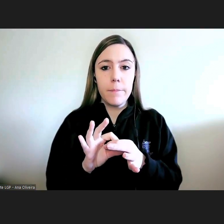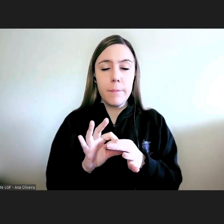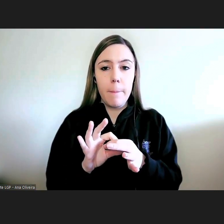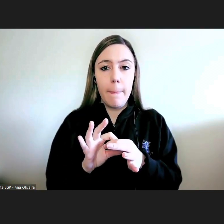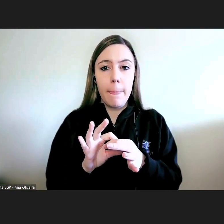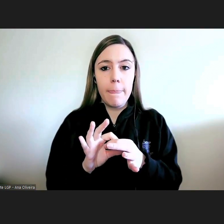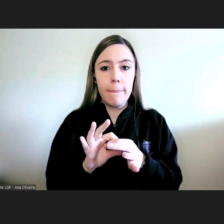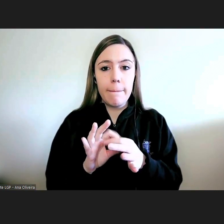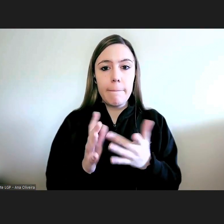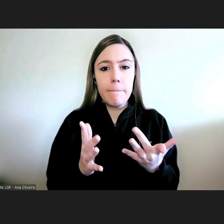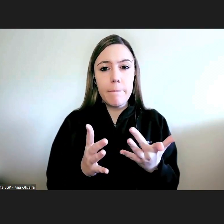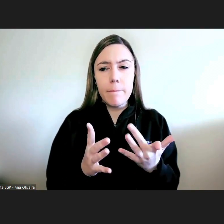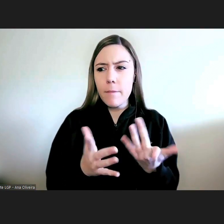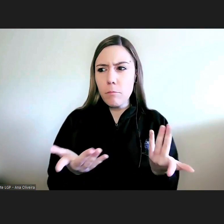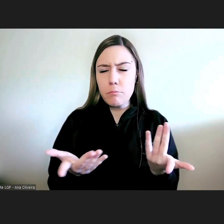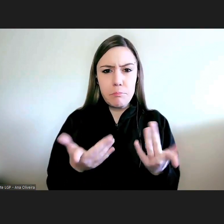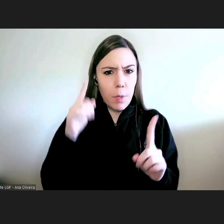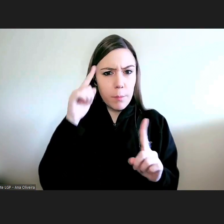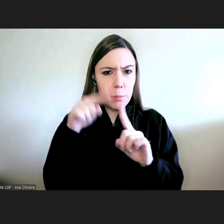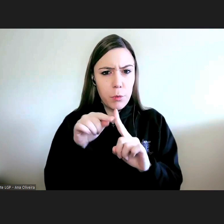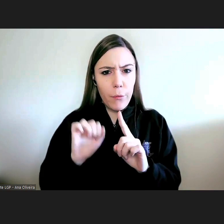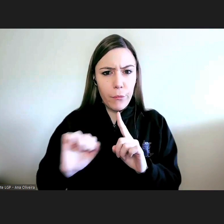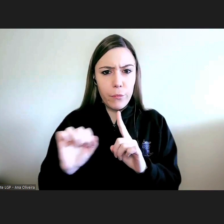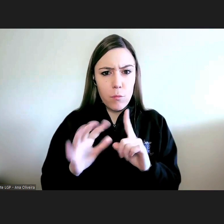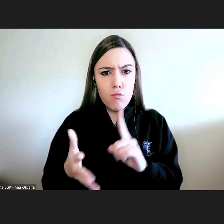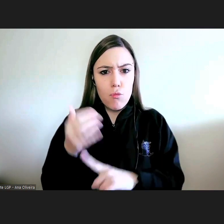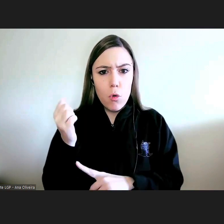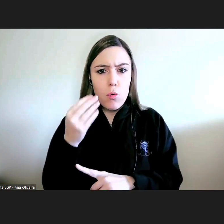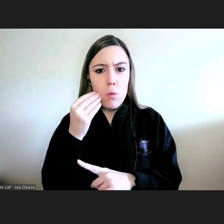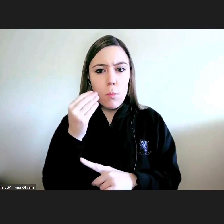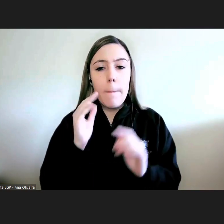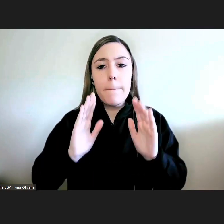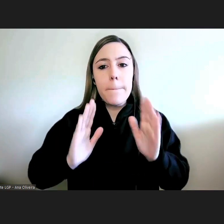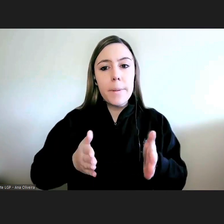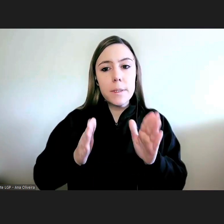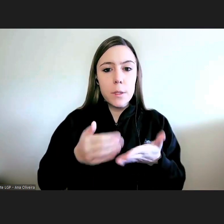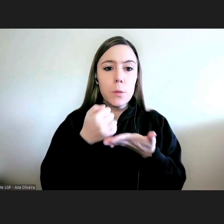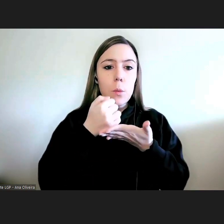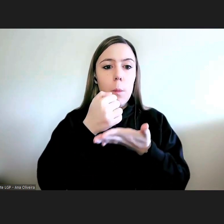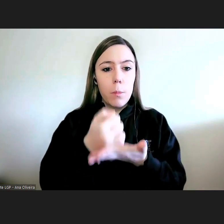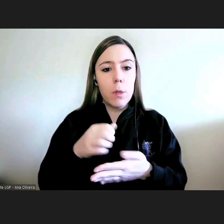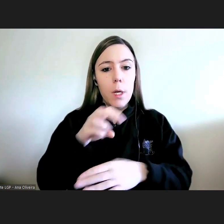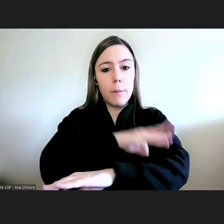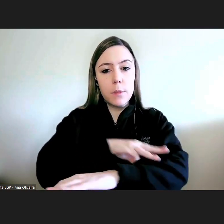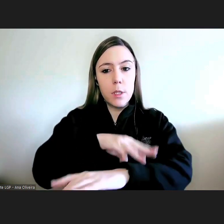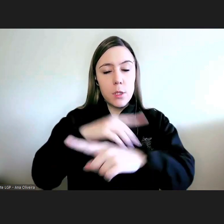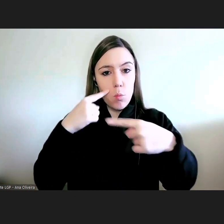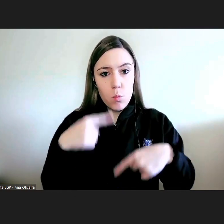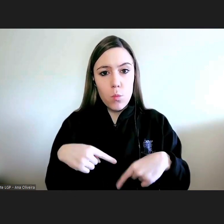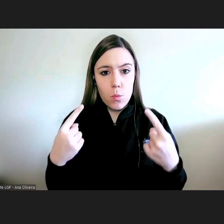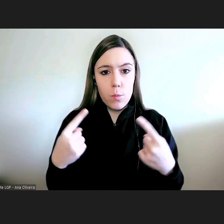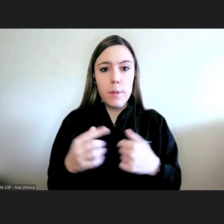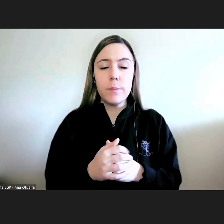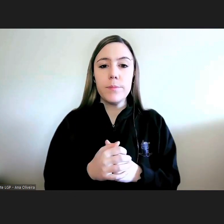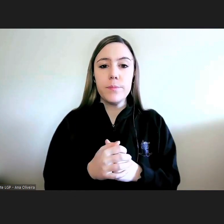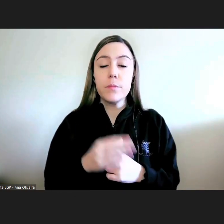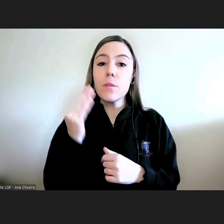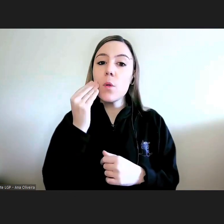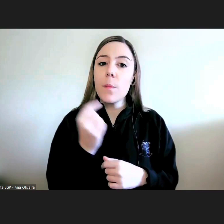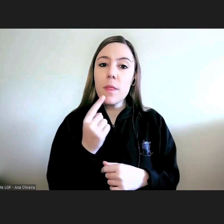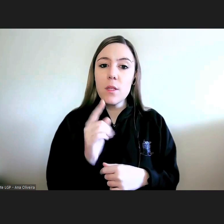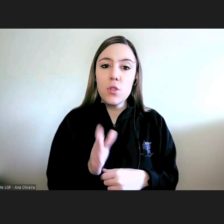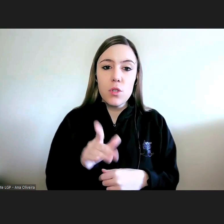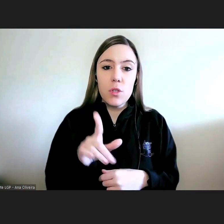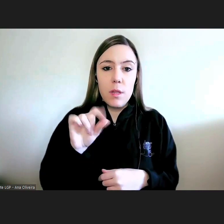cumprir a sua missão precisa da cooperação da administração pública. Como já disse também,